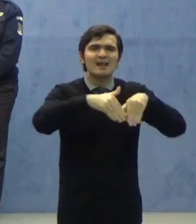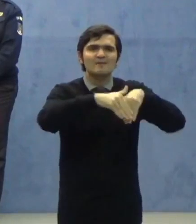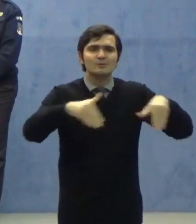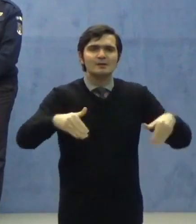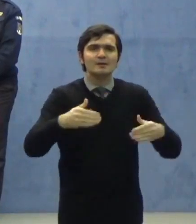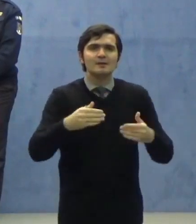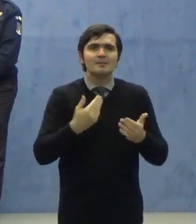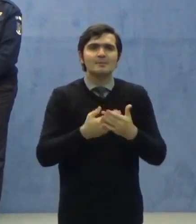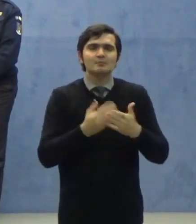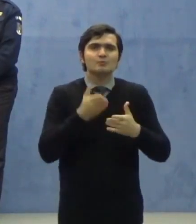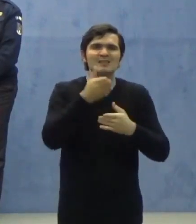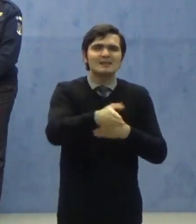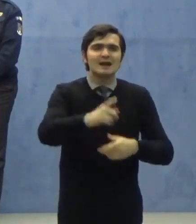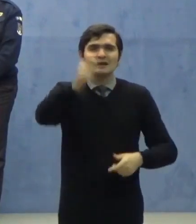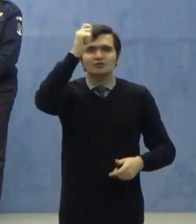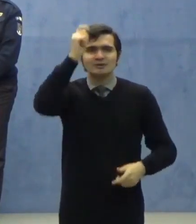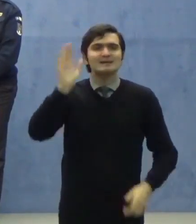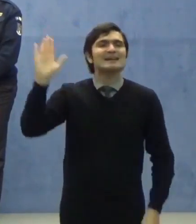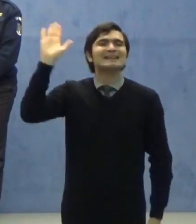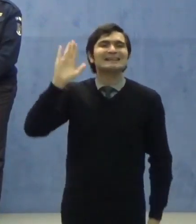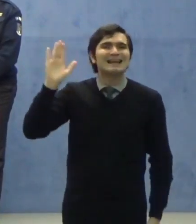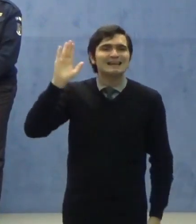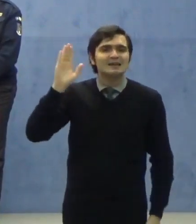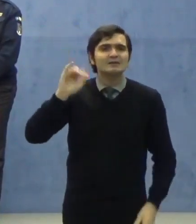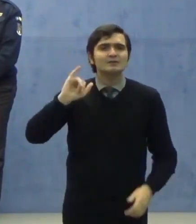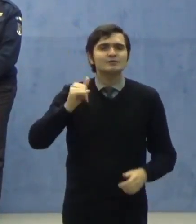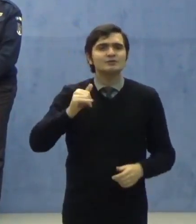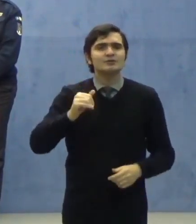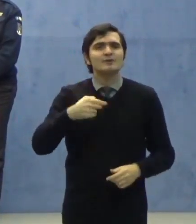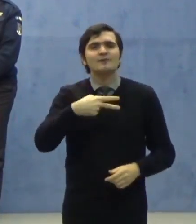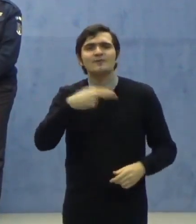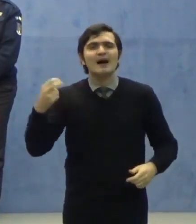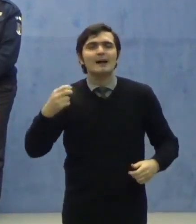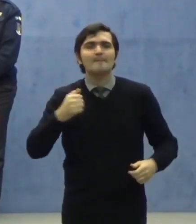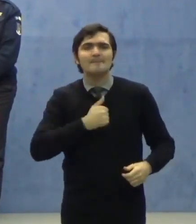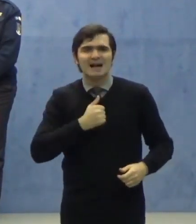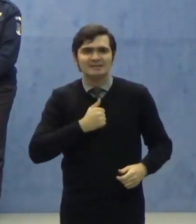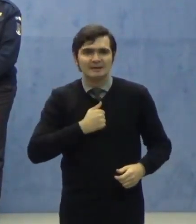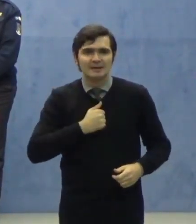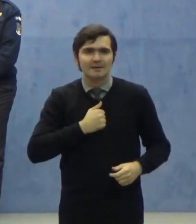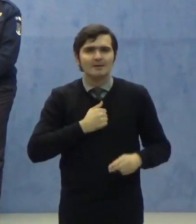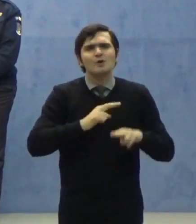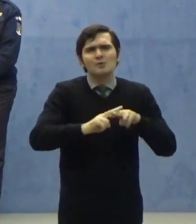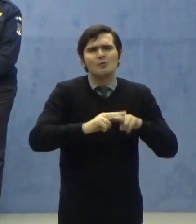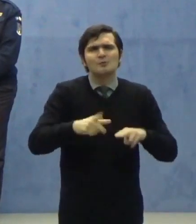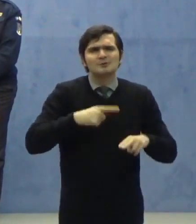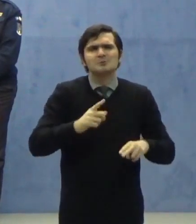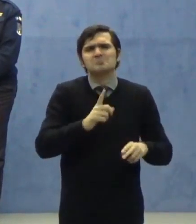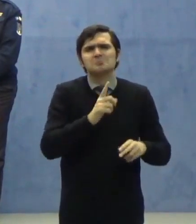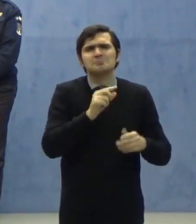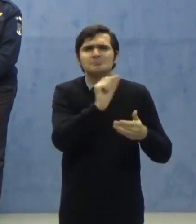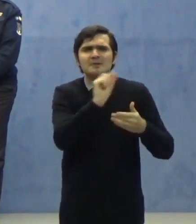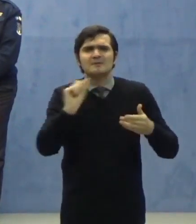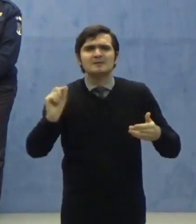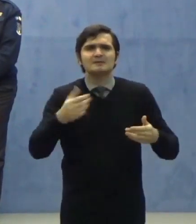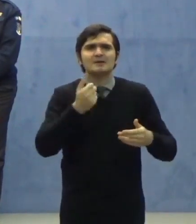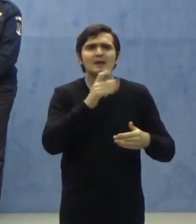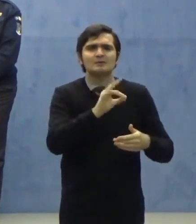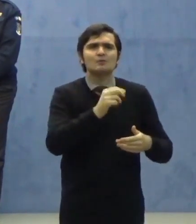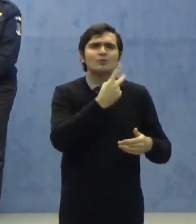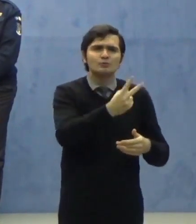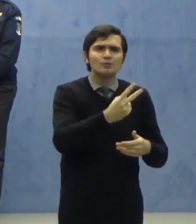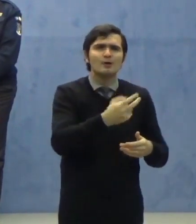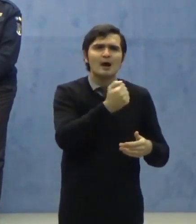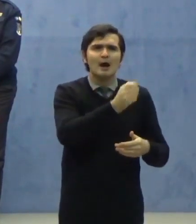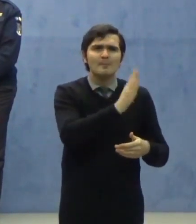a cetățenilor străini și a patrizilor, astfel cum sunt definiți la articolul 2 litera A și B din